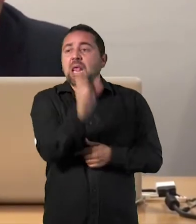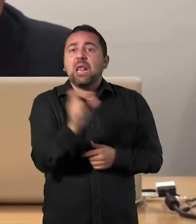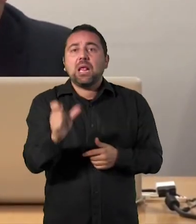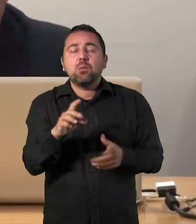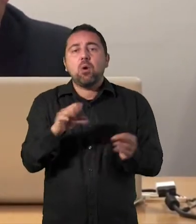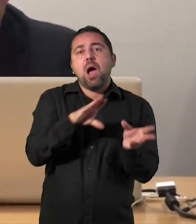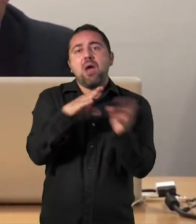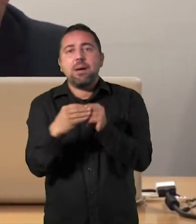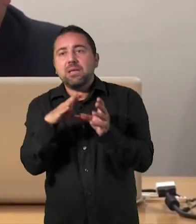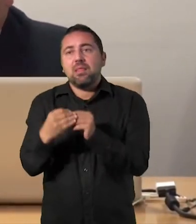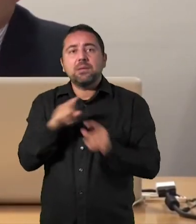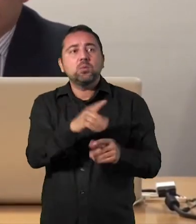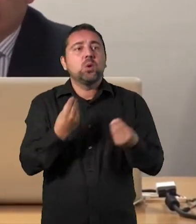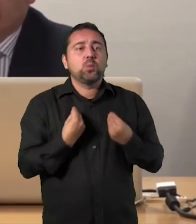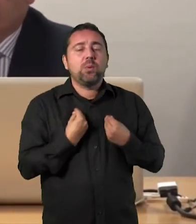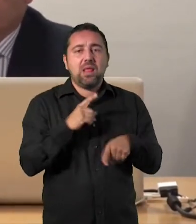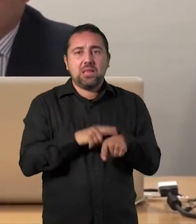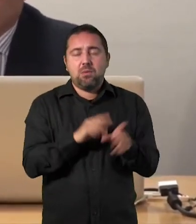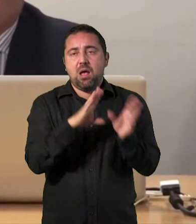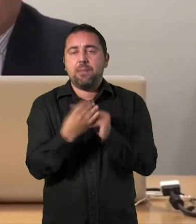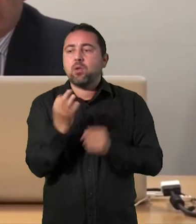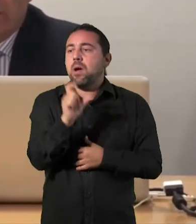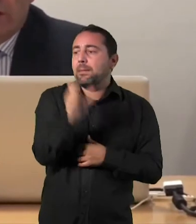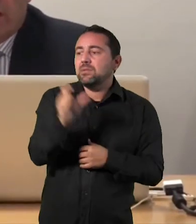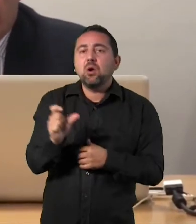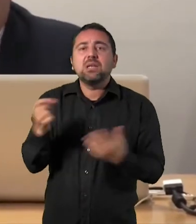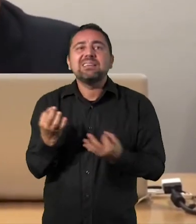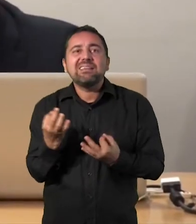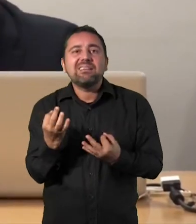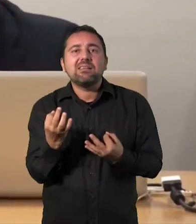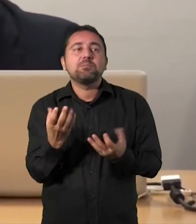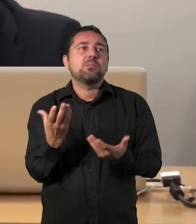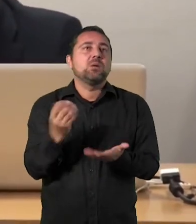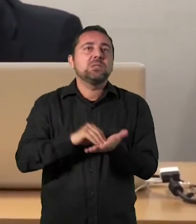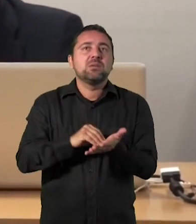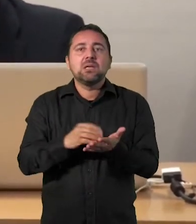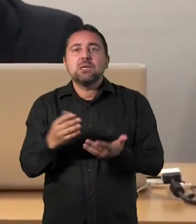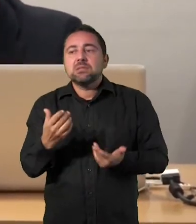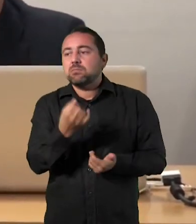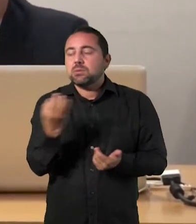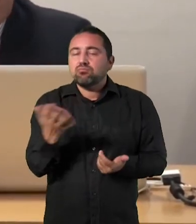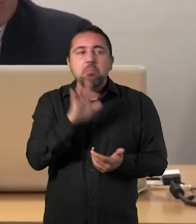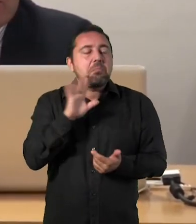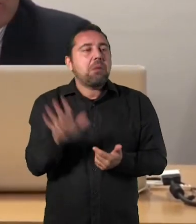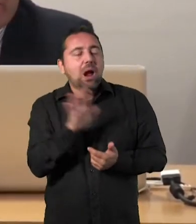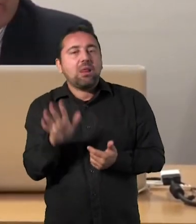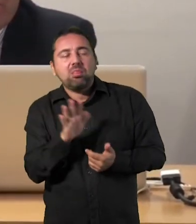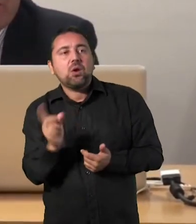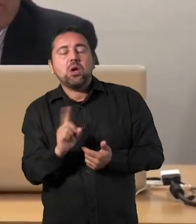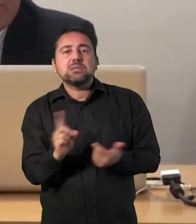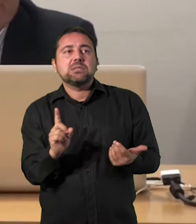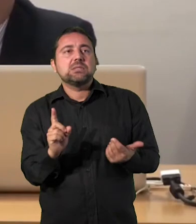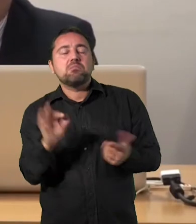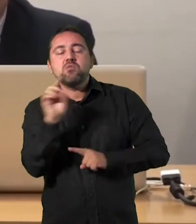adapta el tiempo a su vida, o gente que, bueno, pues a lo mejor no os